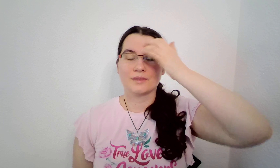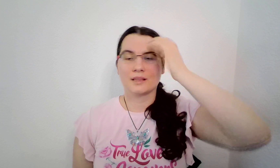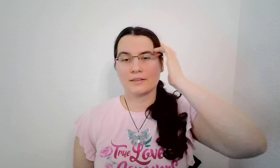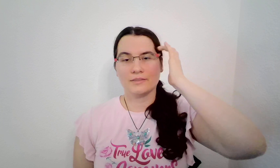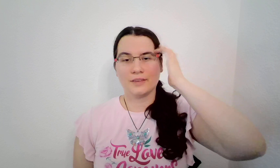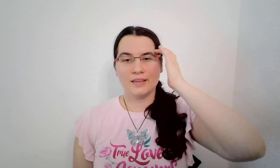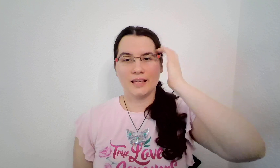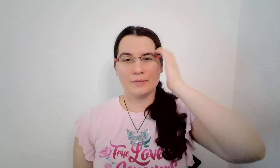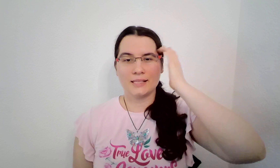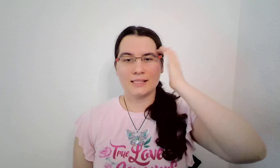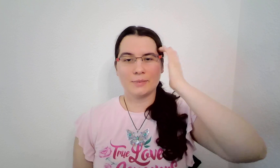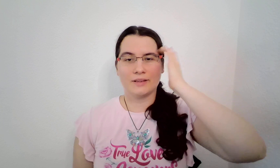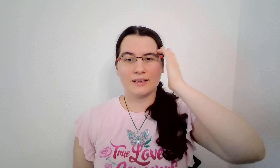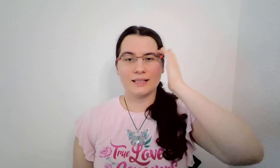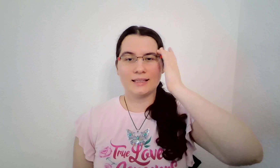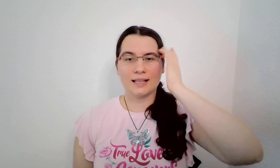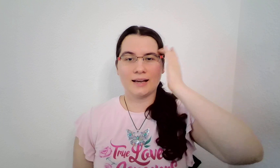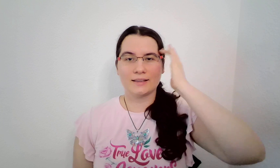Vyvíjím na sebe velký tlak.